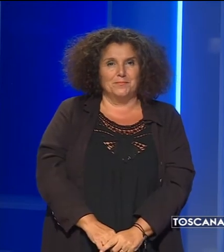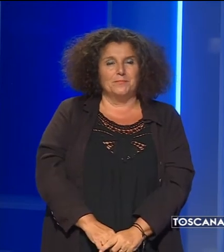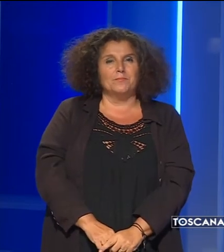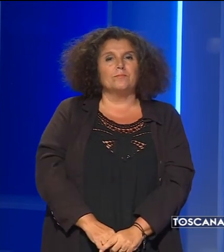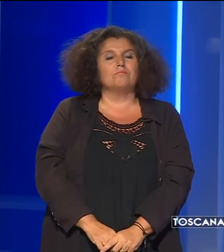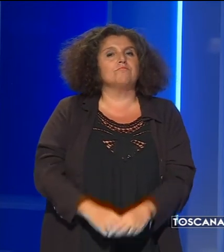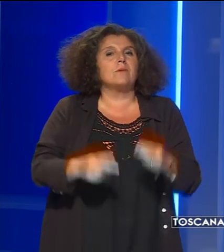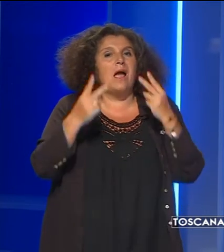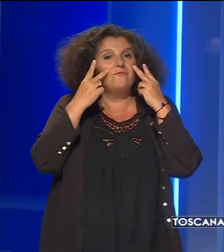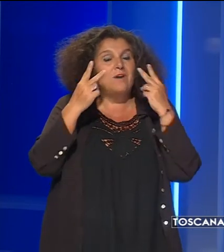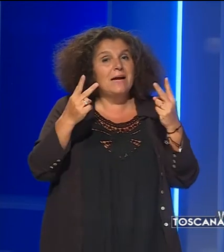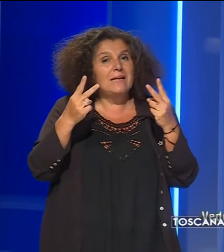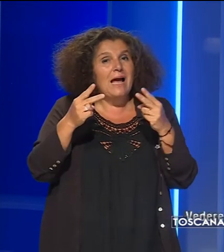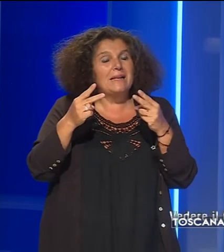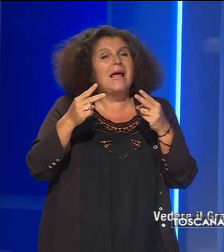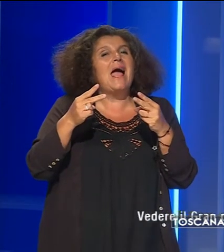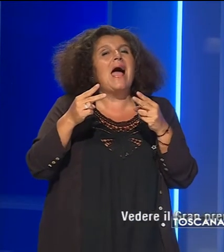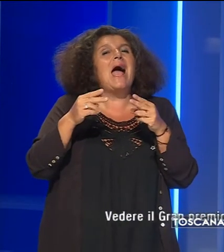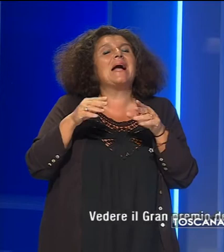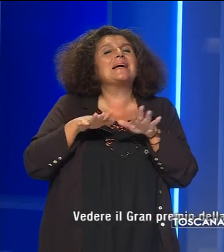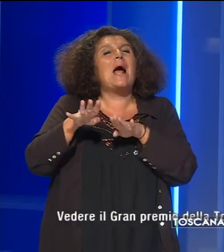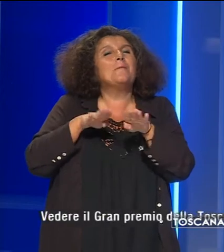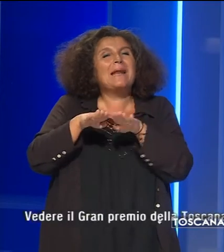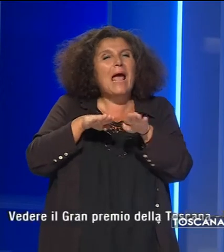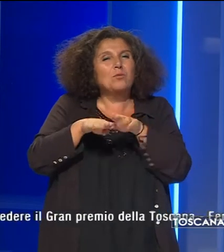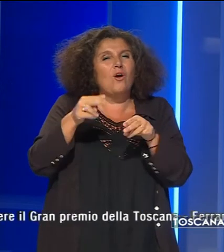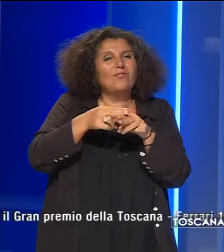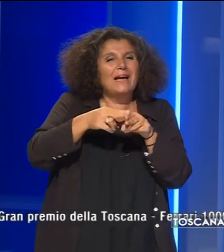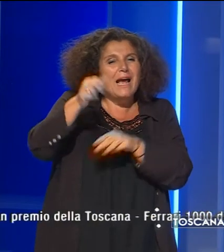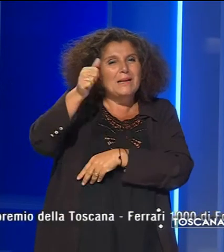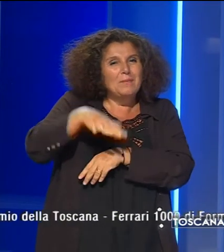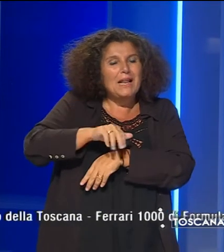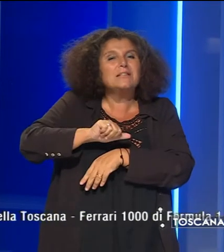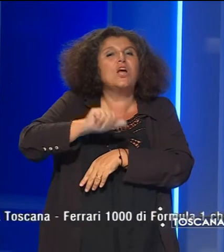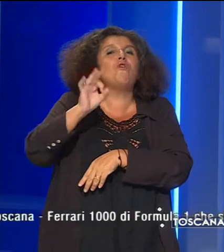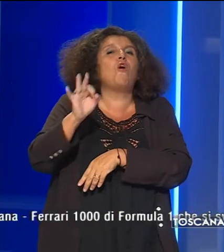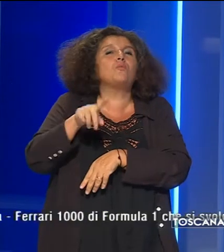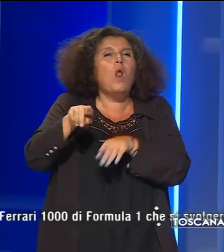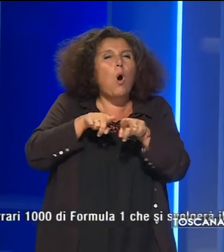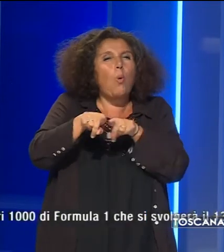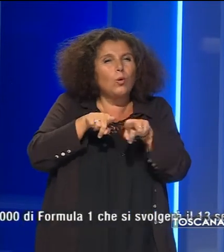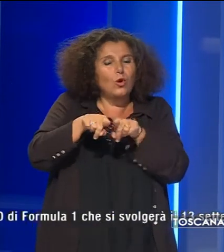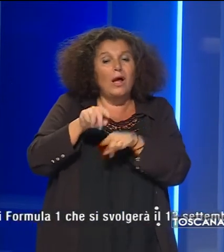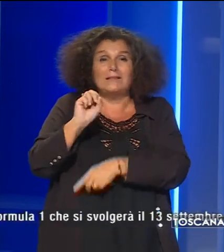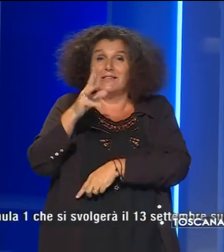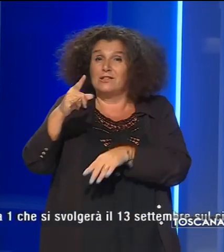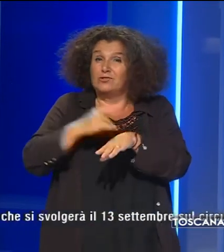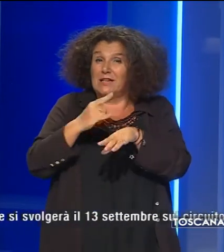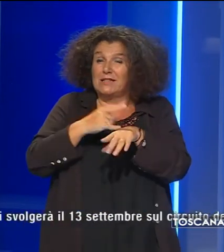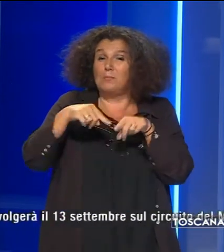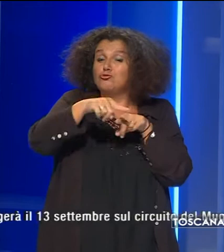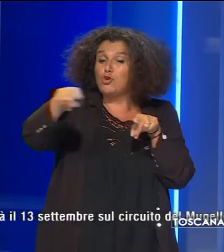vedere il gran premio della Toscana Ferrari 1000 di Formula 1 che si svolgerà il 13 settembre sul